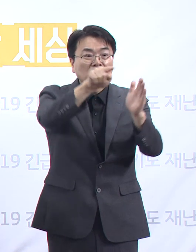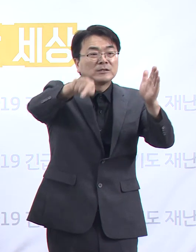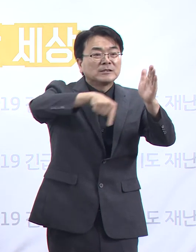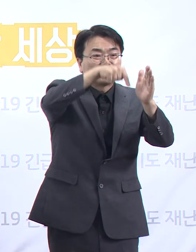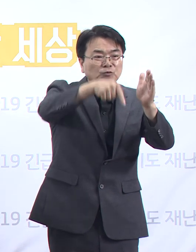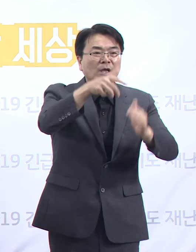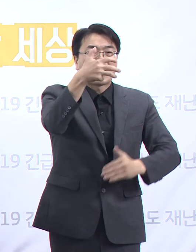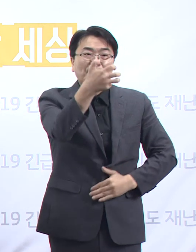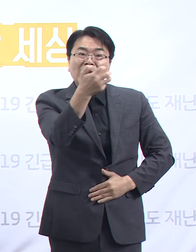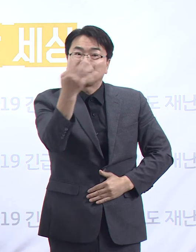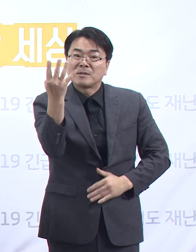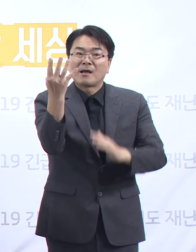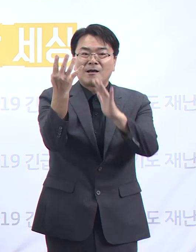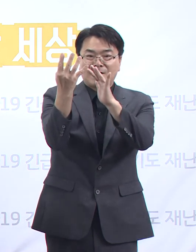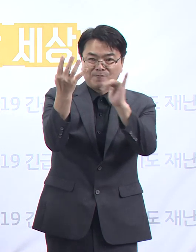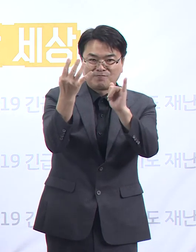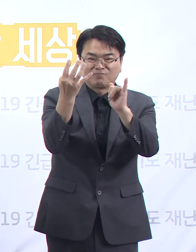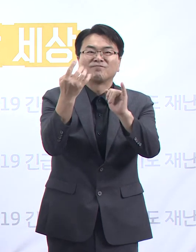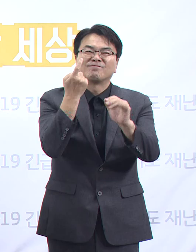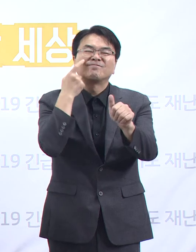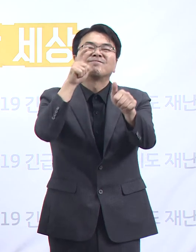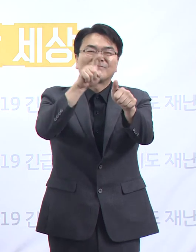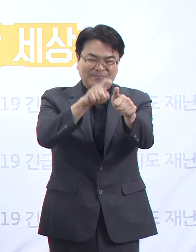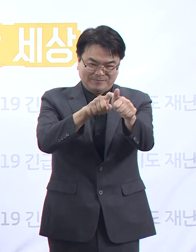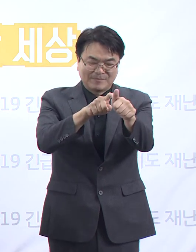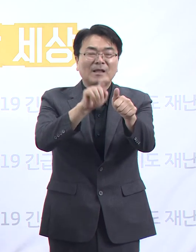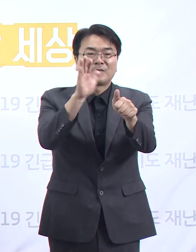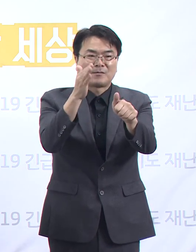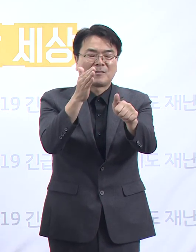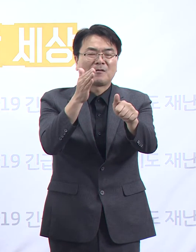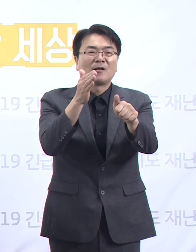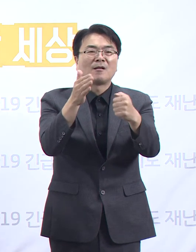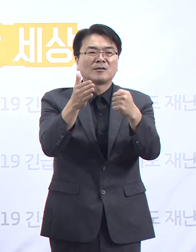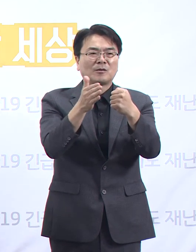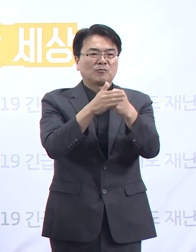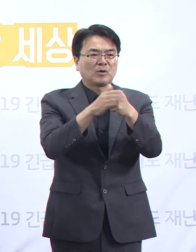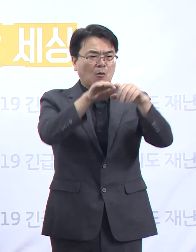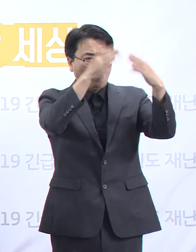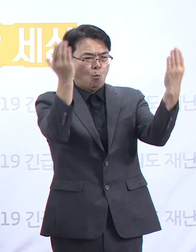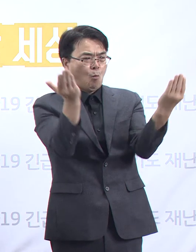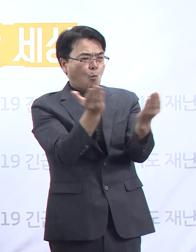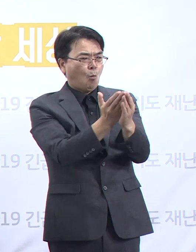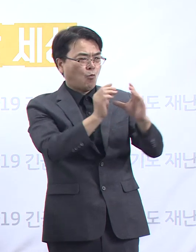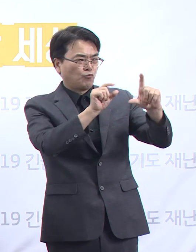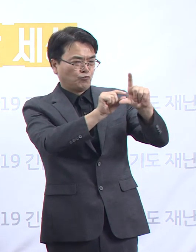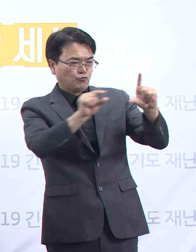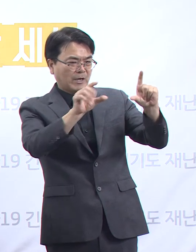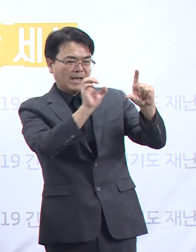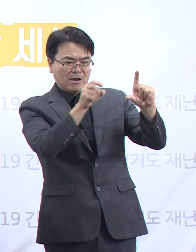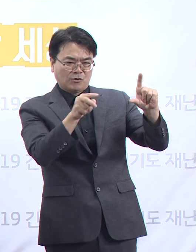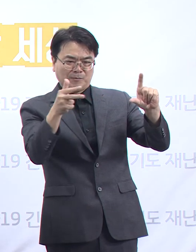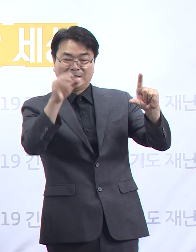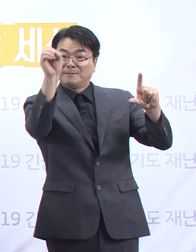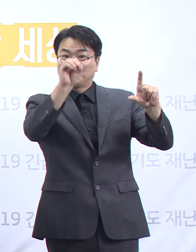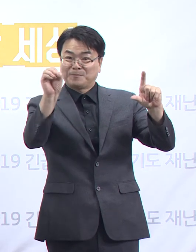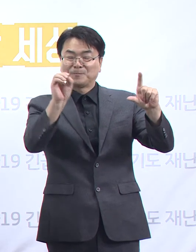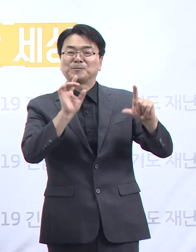84명이 양성 판정을 받았습니다. 검사 양성률은 약 0.7% 수준을 보이고 있습니다.